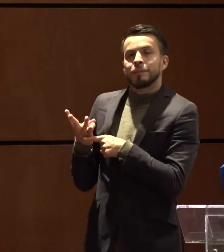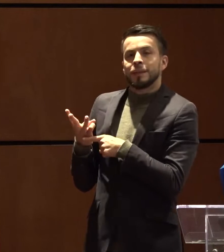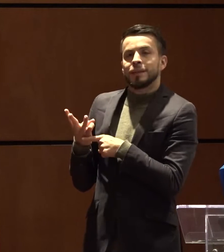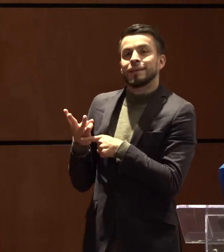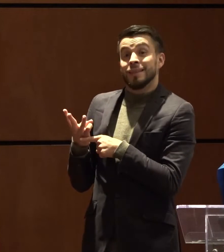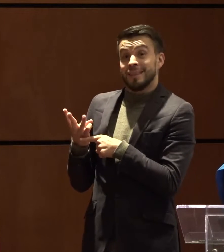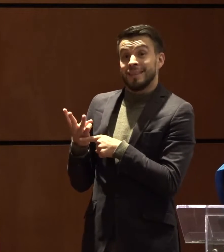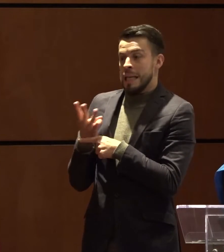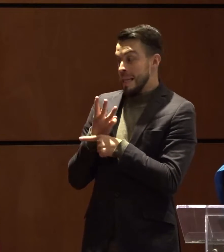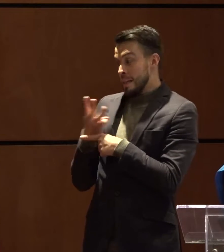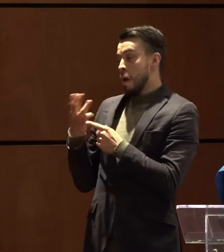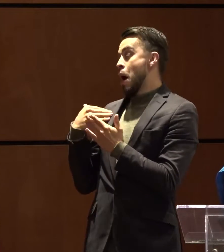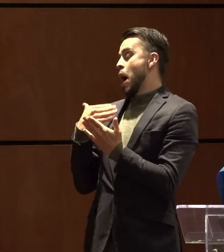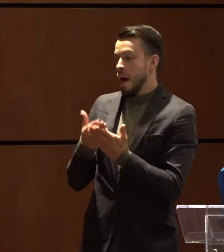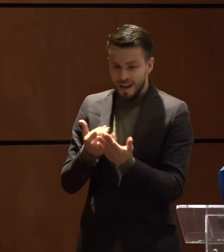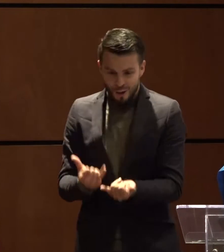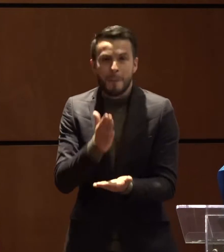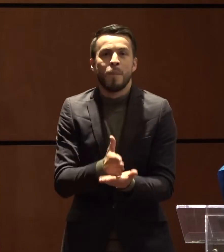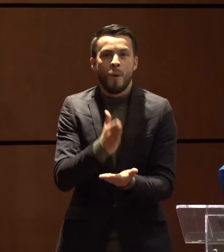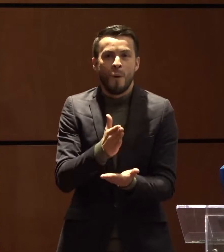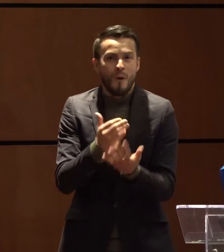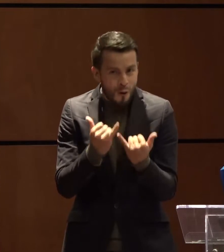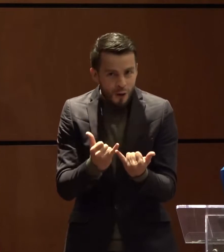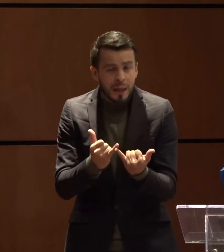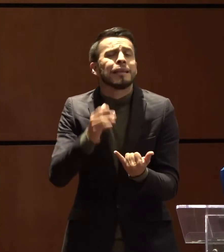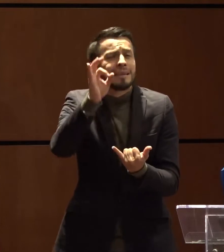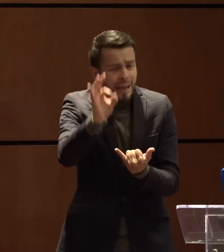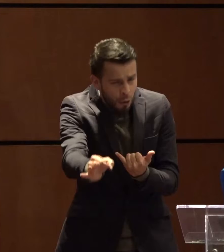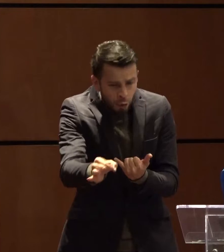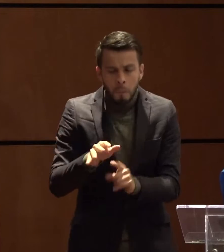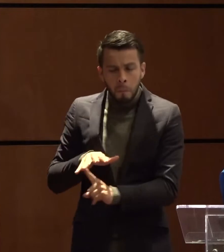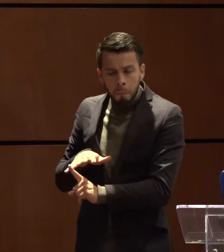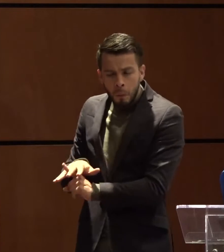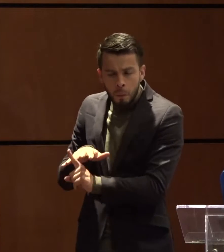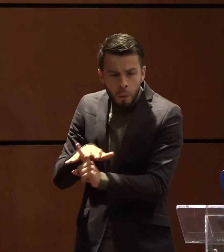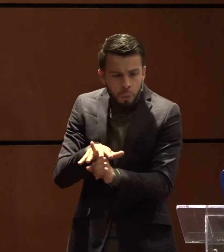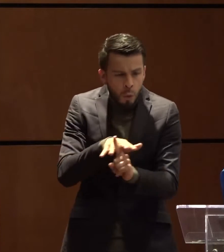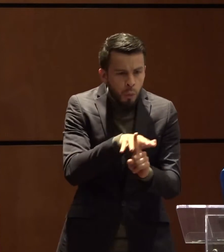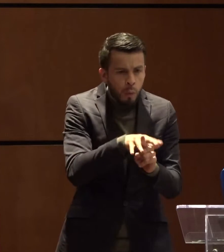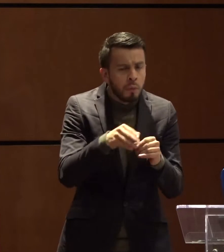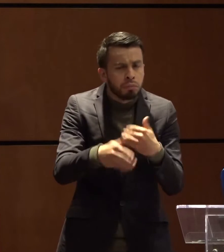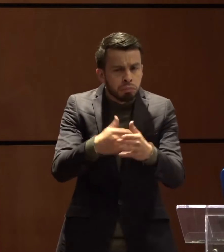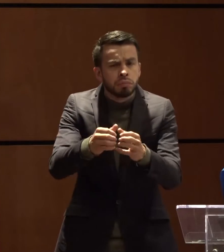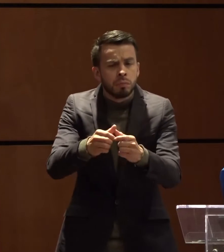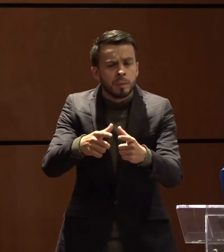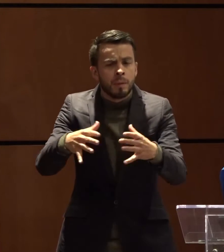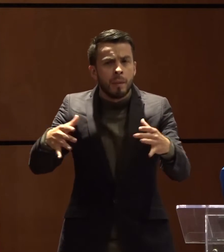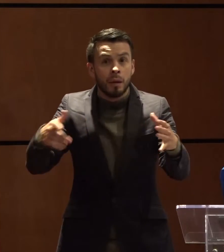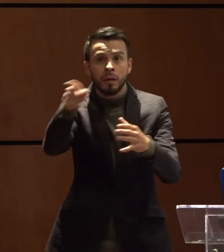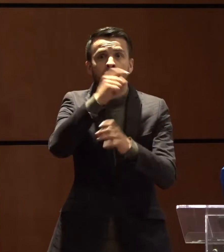El número de casos de coronavirus va a seguir creciendo, eso no es motivo de alarma, va a seguir creciendo